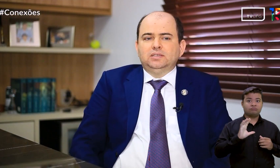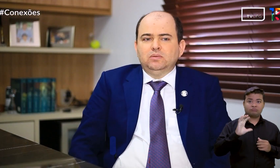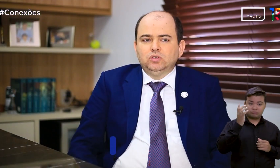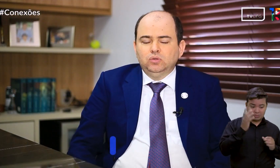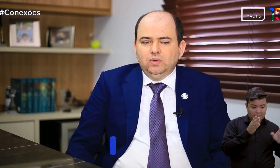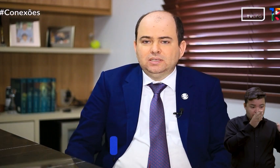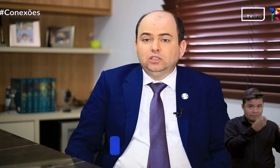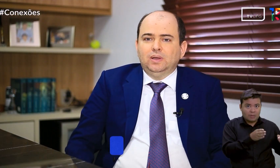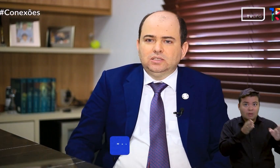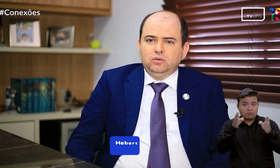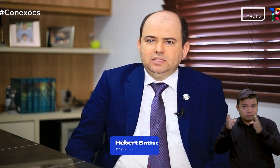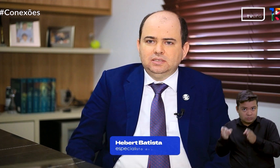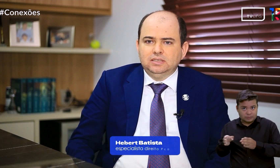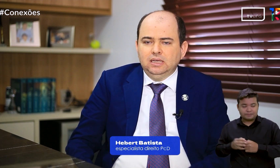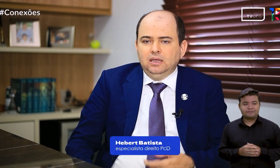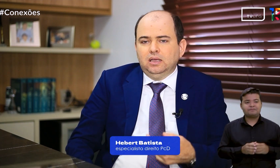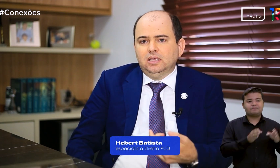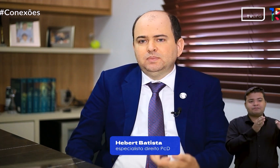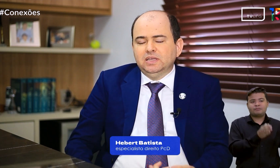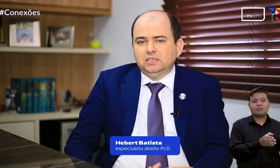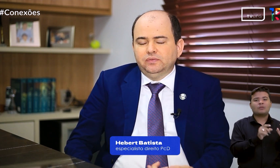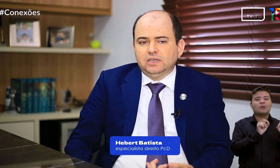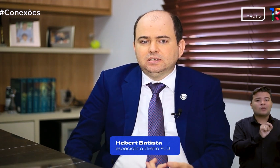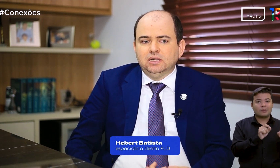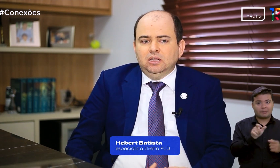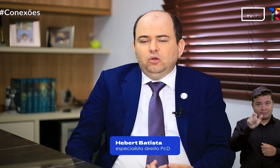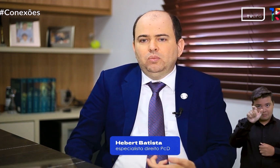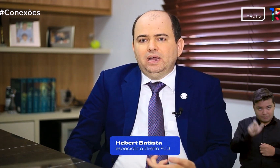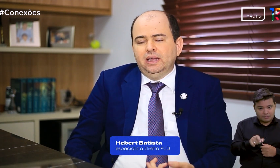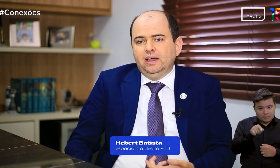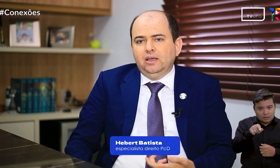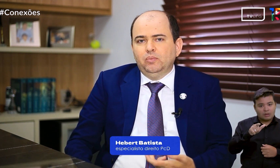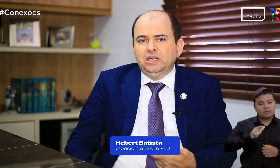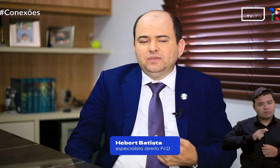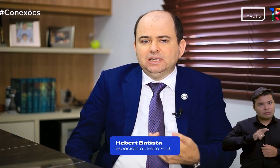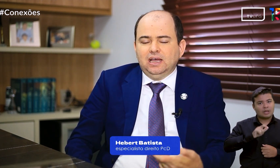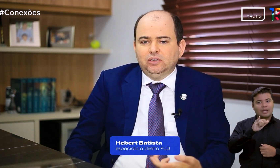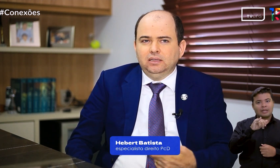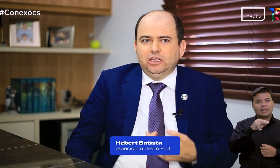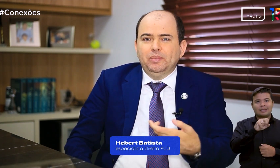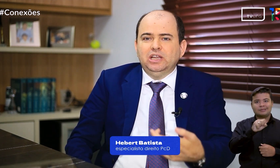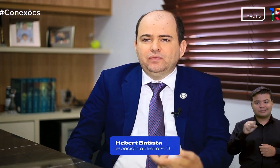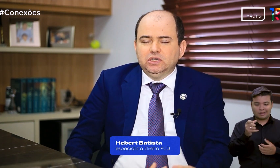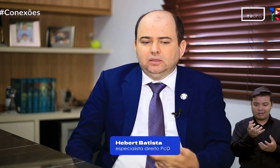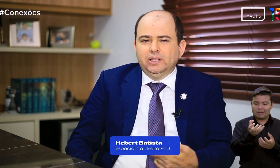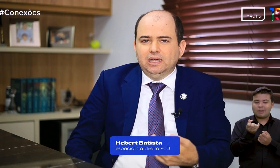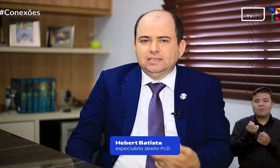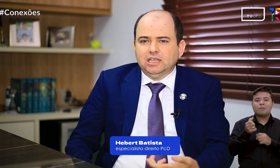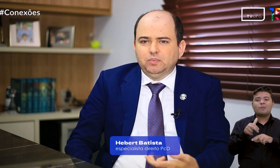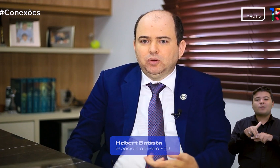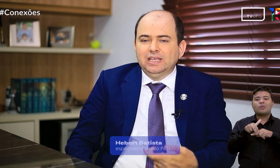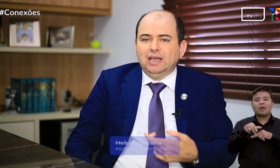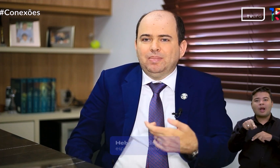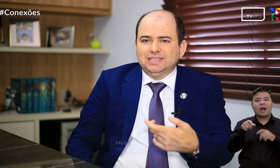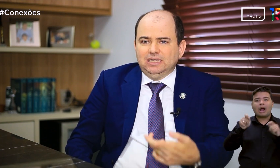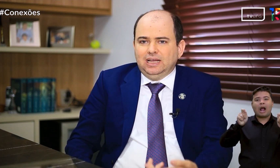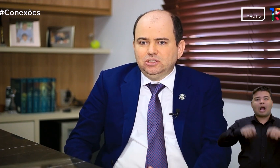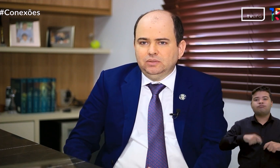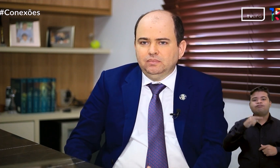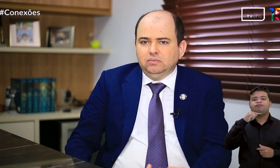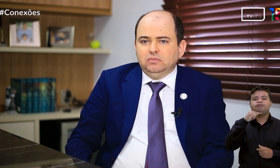Nós temos duas situações específicas. Uma é o beneficiário ter o benefício do INSS por